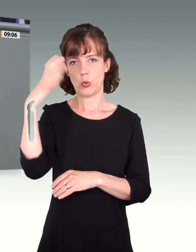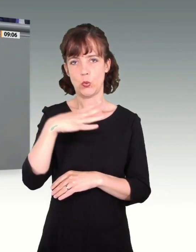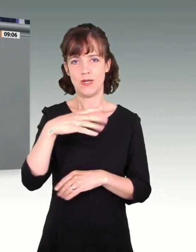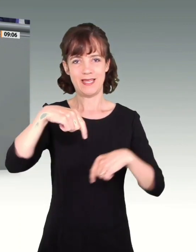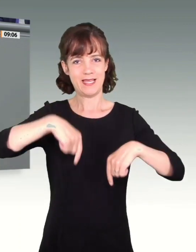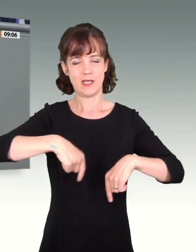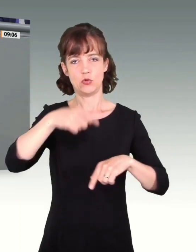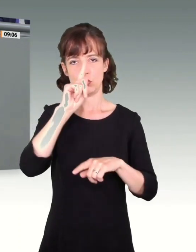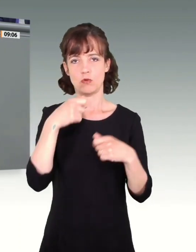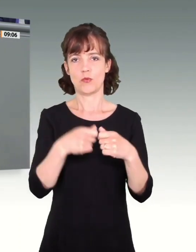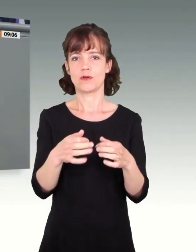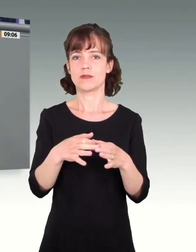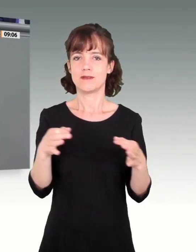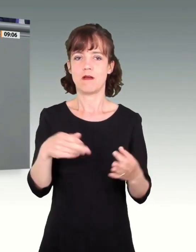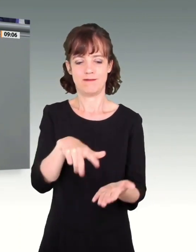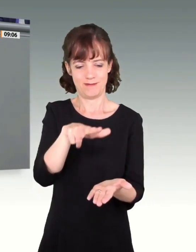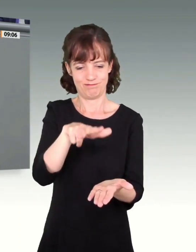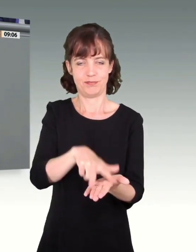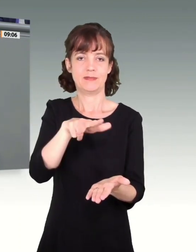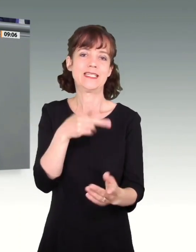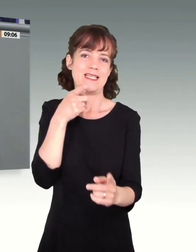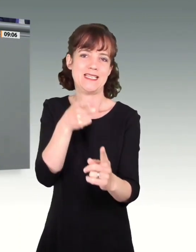Bundestag zu verabschieden.